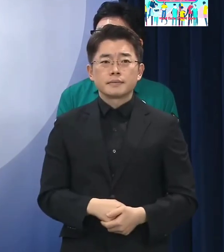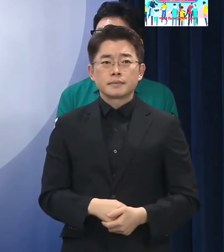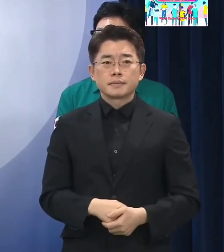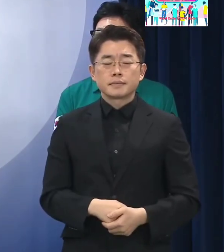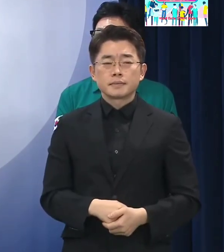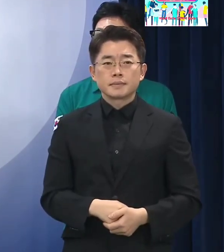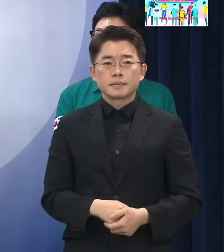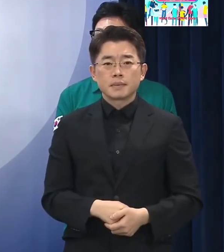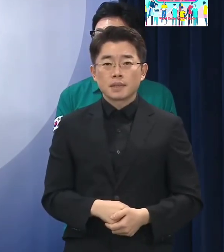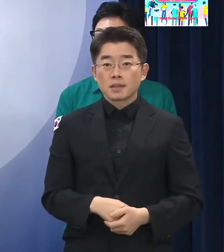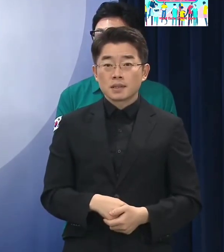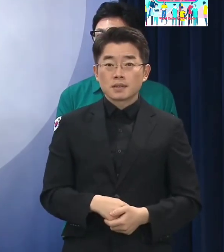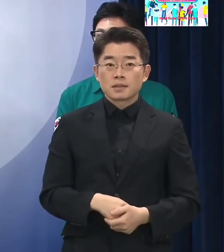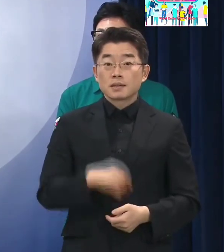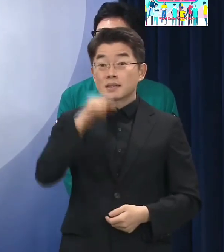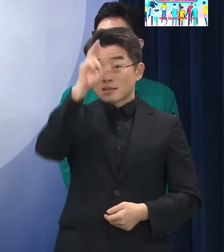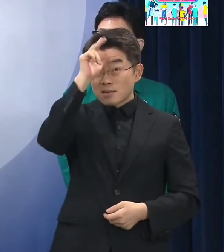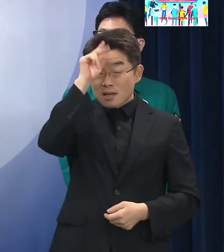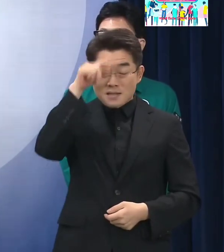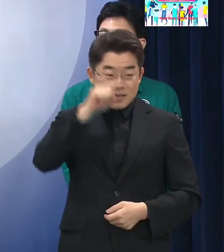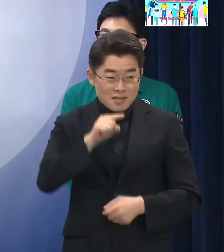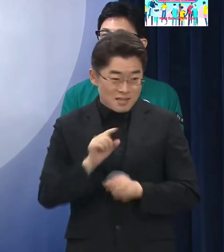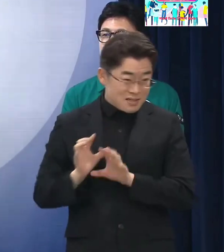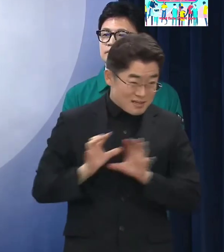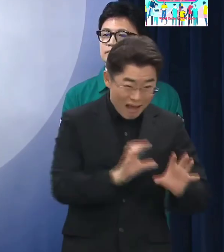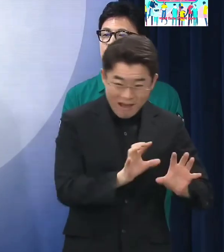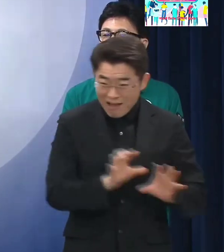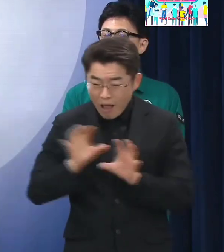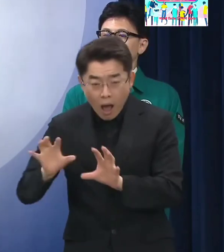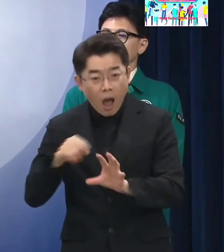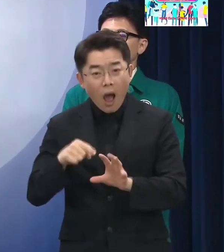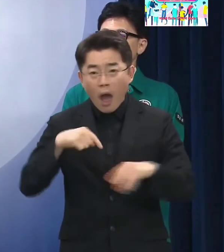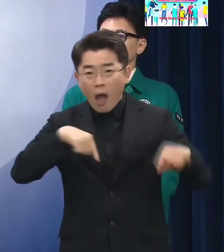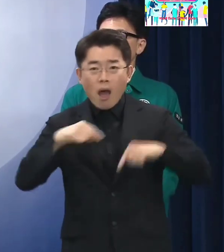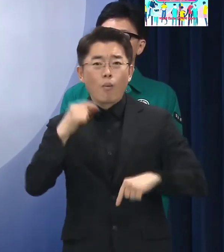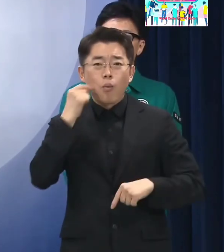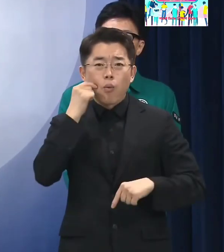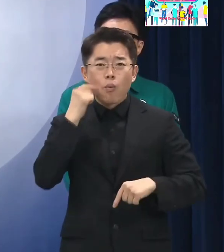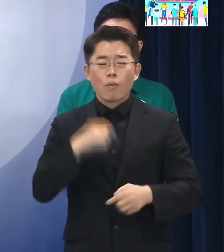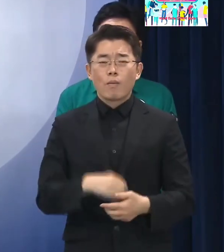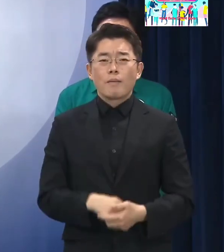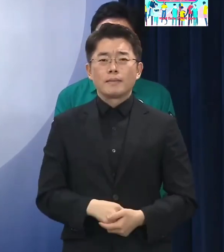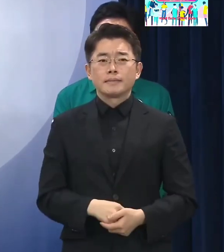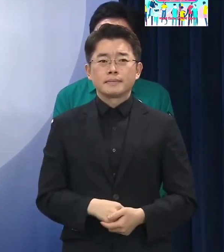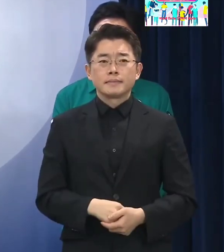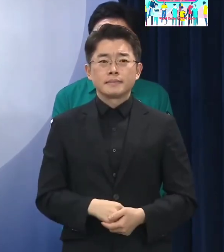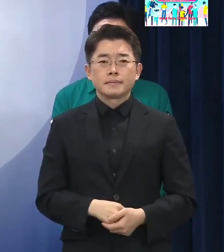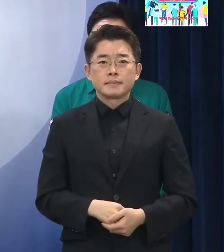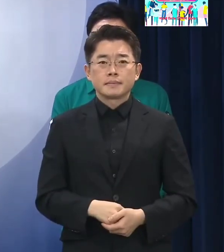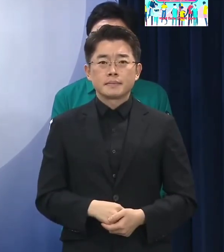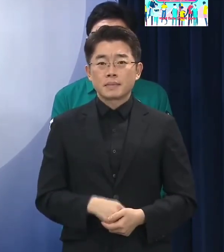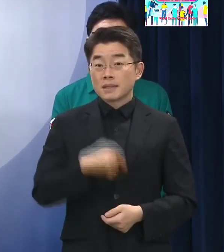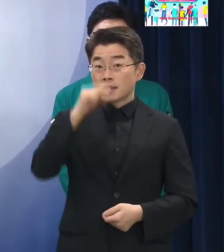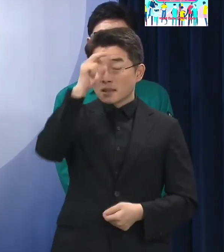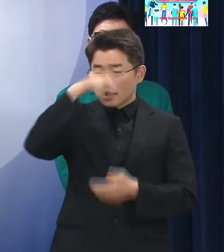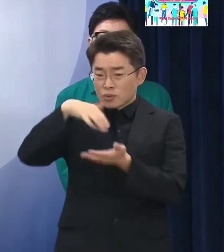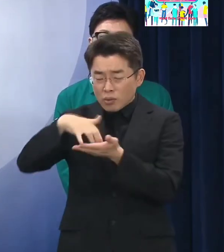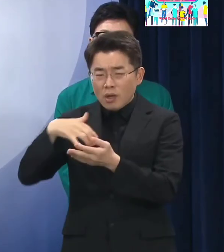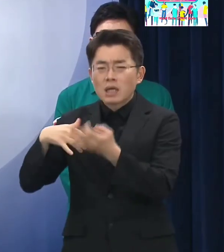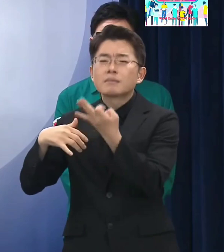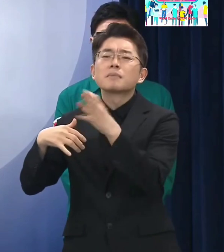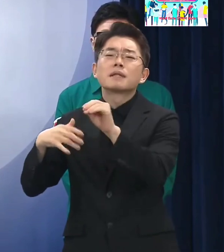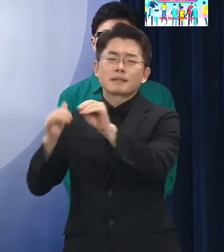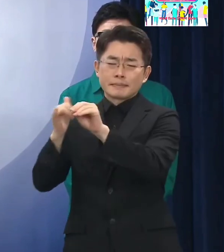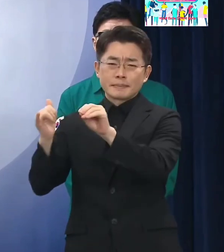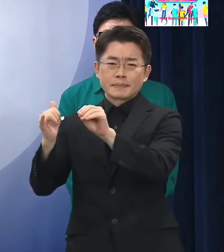가진 경찰력만 가지고 전체를 다 커버하는 건 사실 불가능하거든요 저희가 14만 경찰이라고 흔히 얘기를